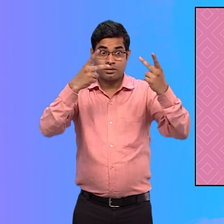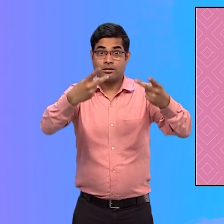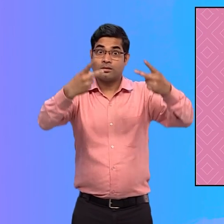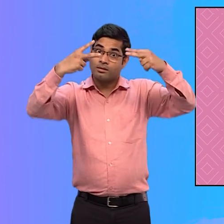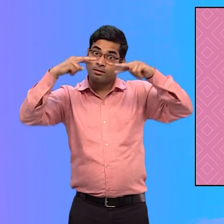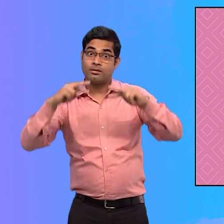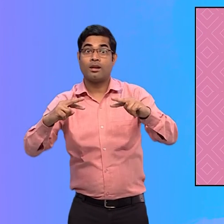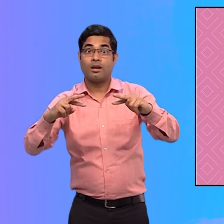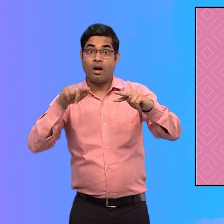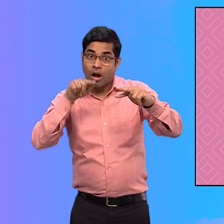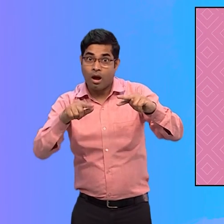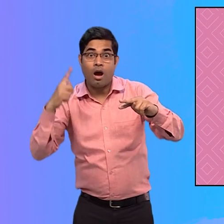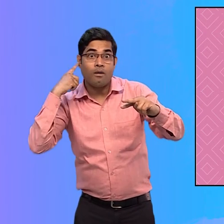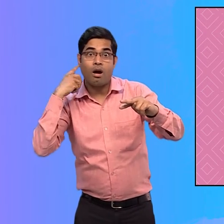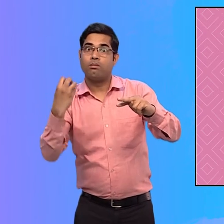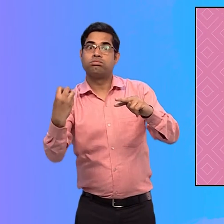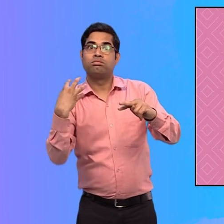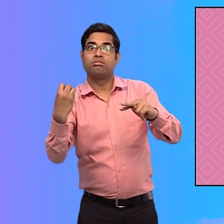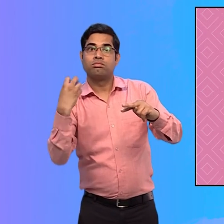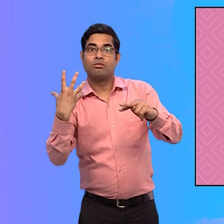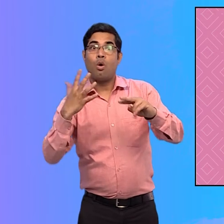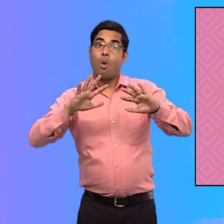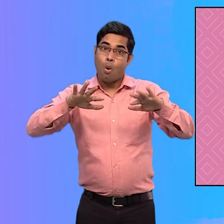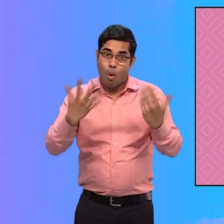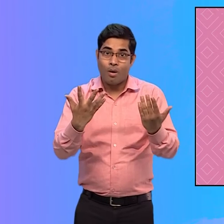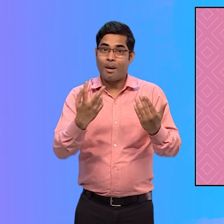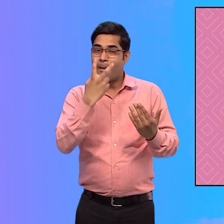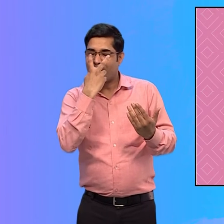बोली या ब्रेल आउटपुट में परिवर्तित करता है